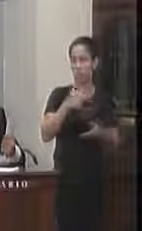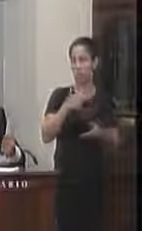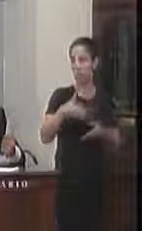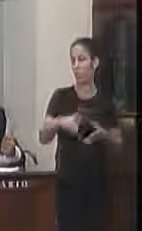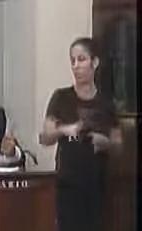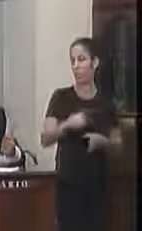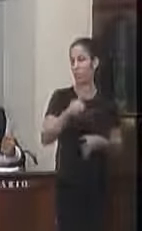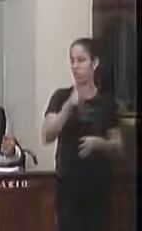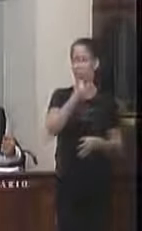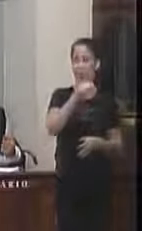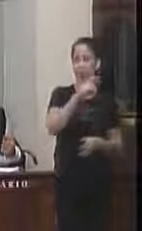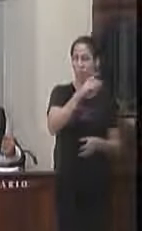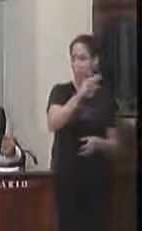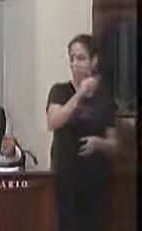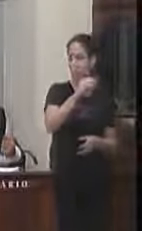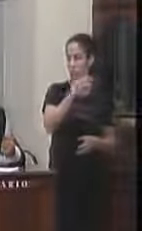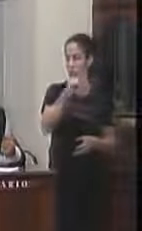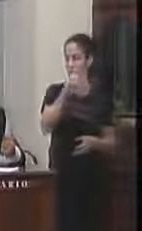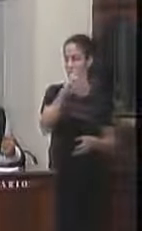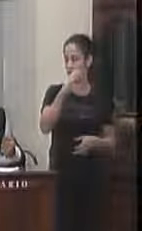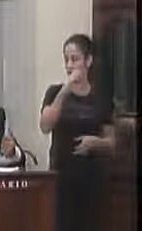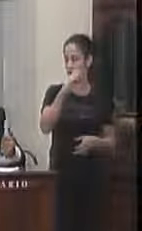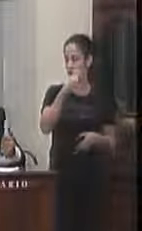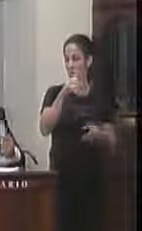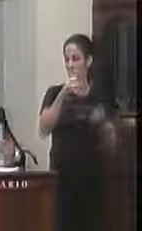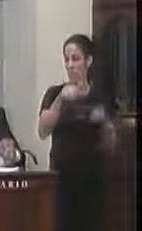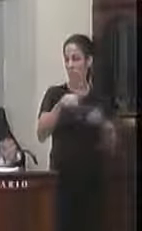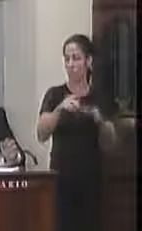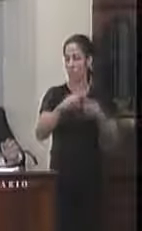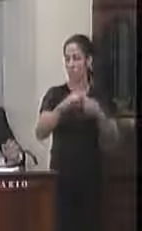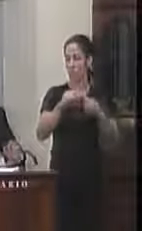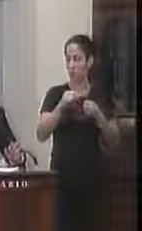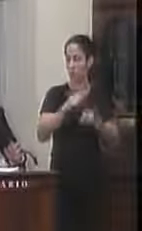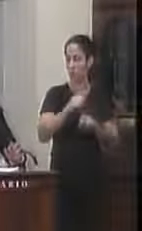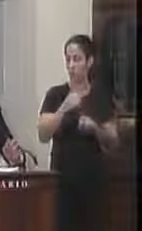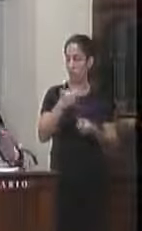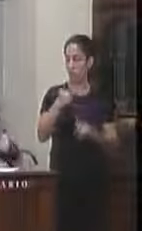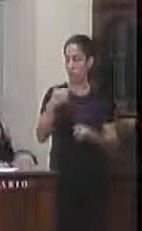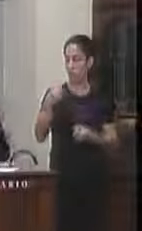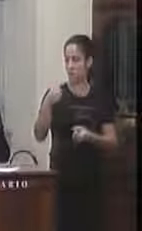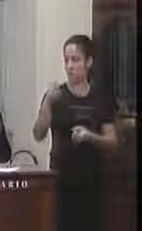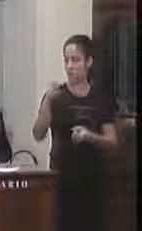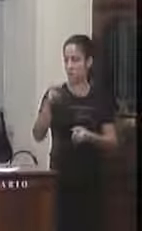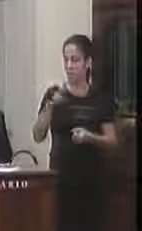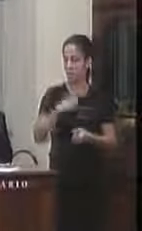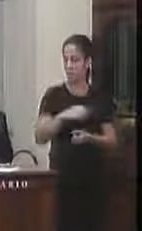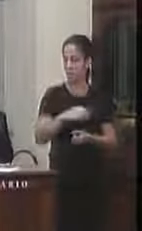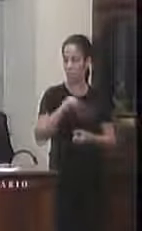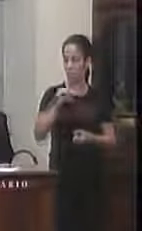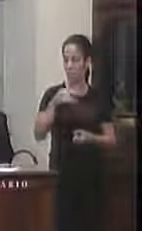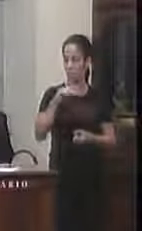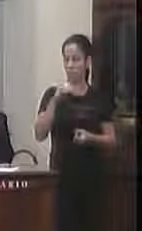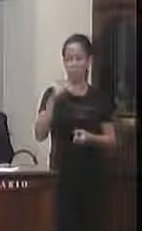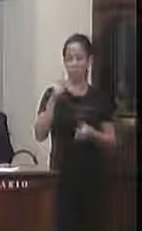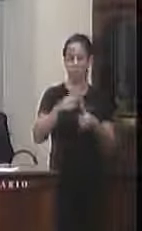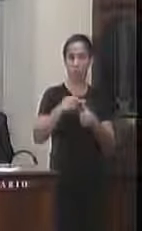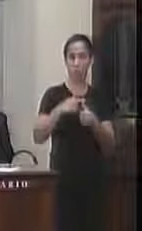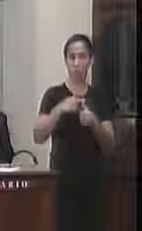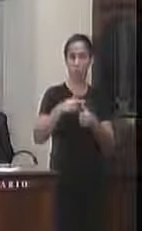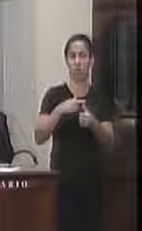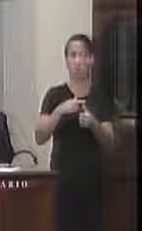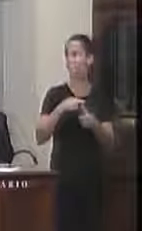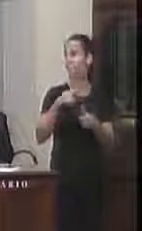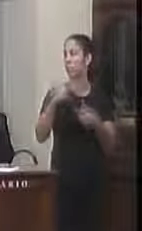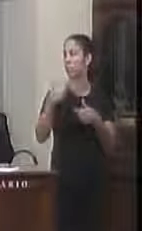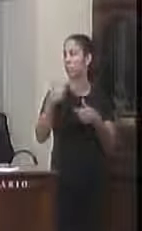senhor André Ricardo Silva Pinto conforme o artigo 165 inciso primeiro e